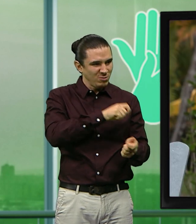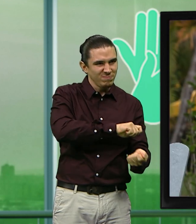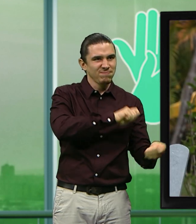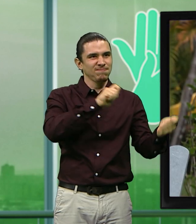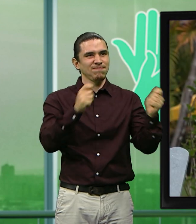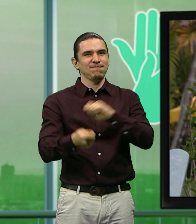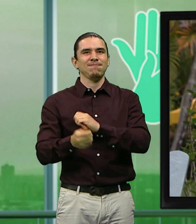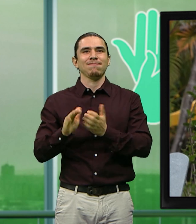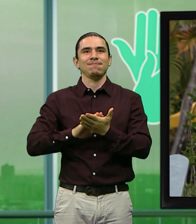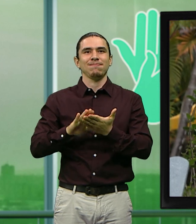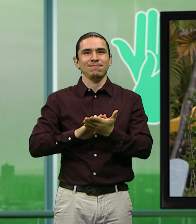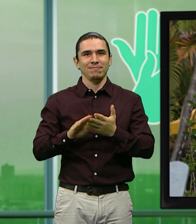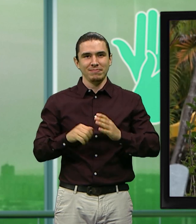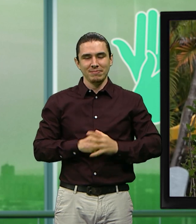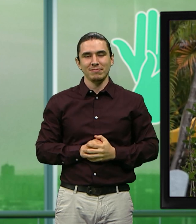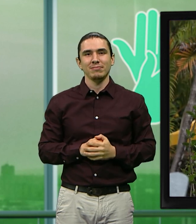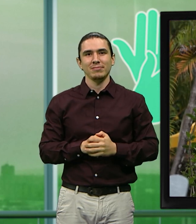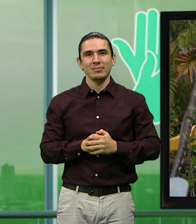en una oportunidad.